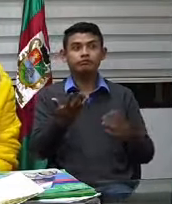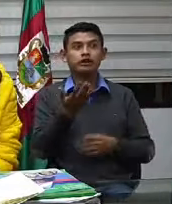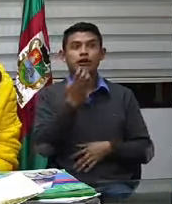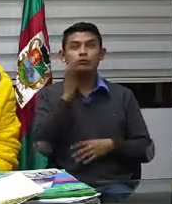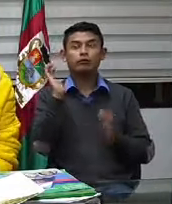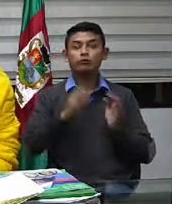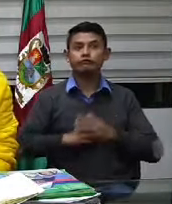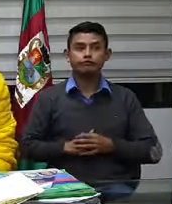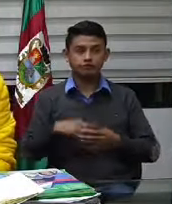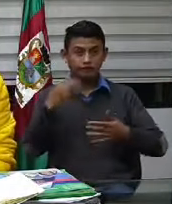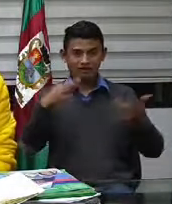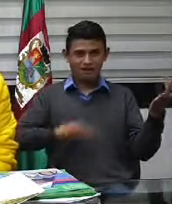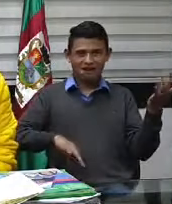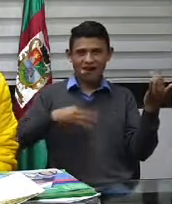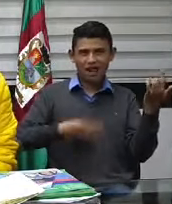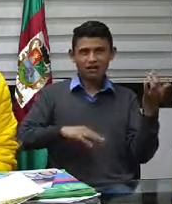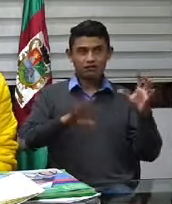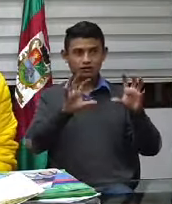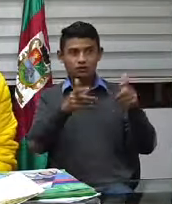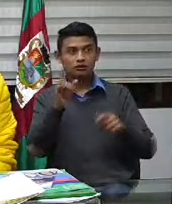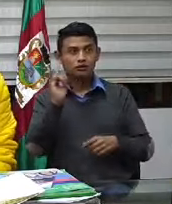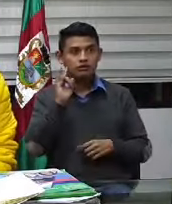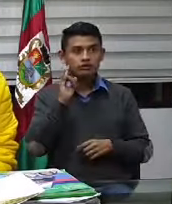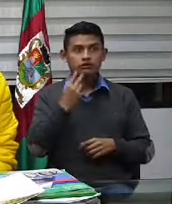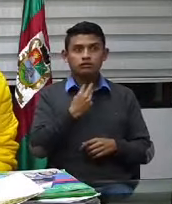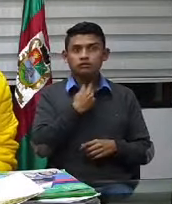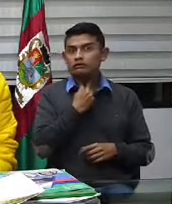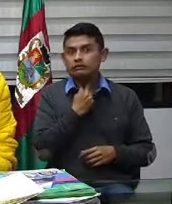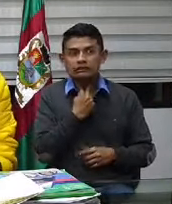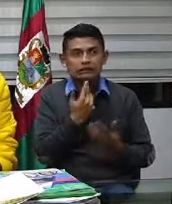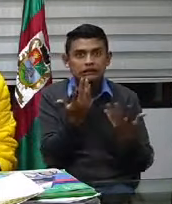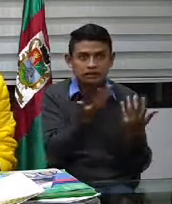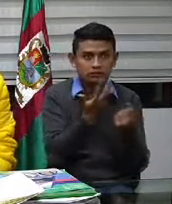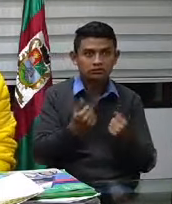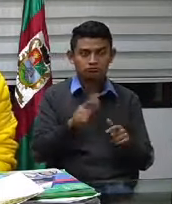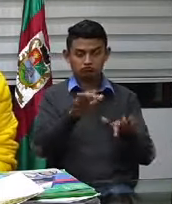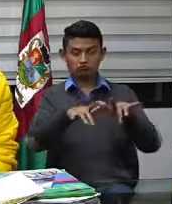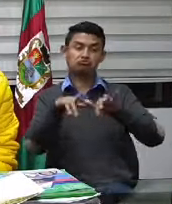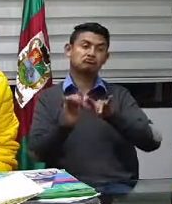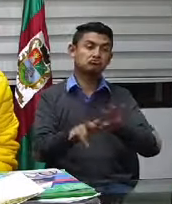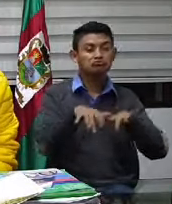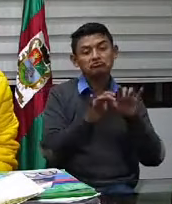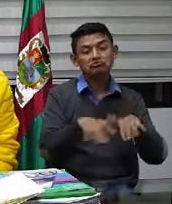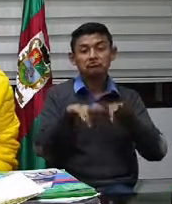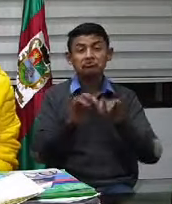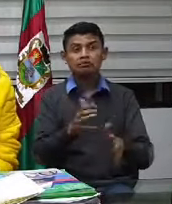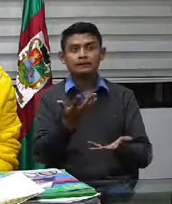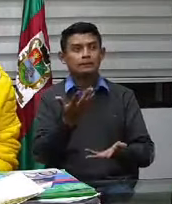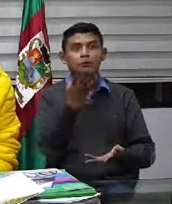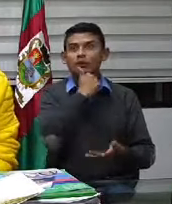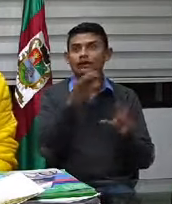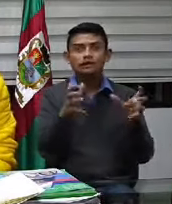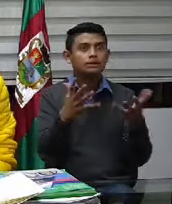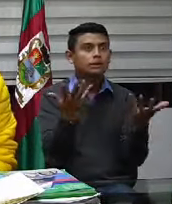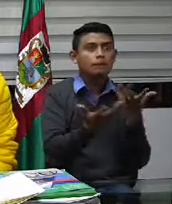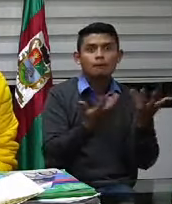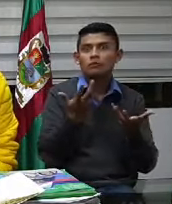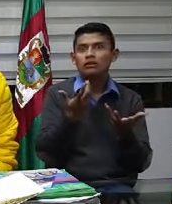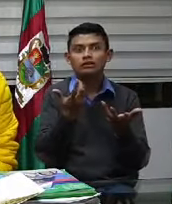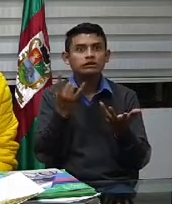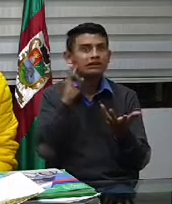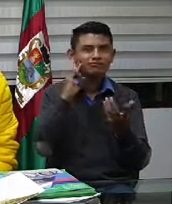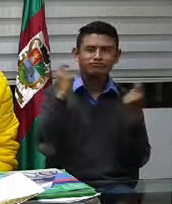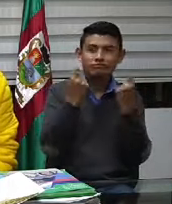que no puedo seguir dando clases de organeta. ¿Qué hace? Así tenga una casa bonita. A los que también hacen espectáculos.